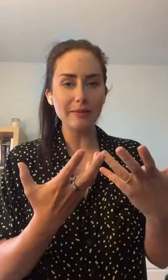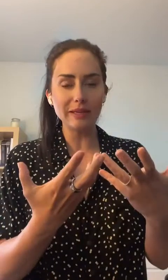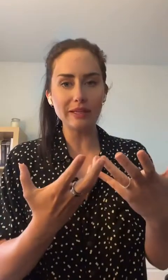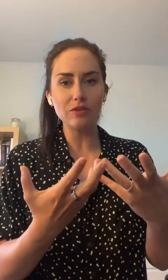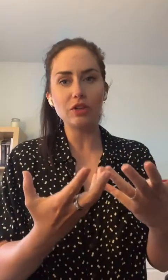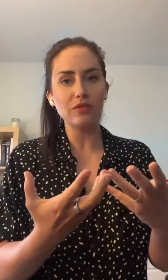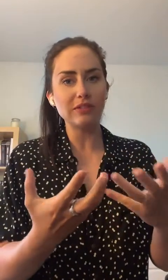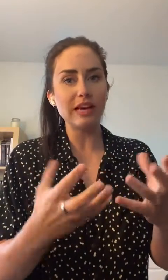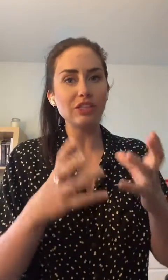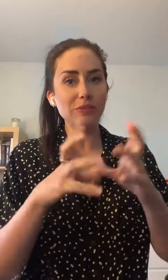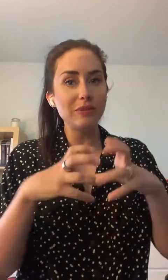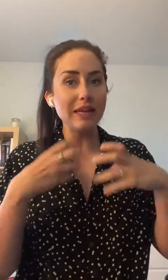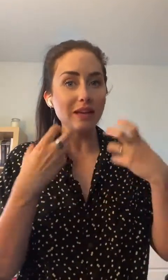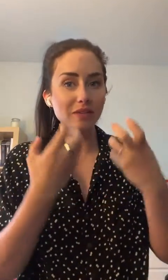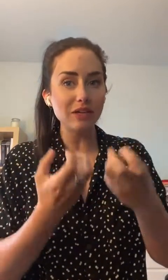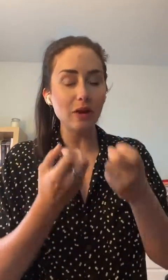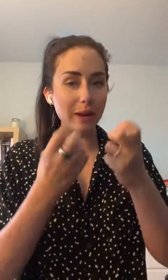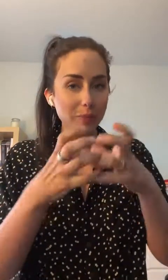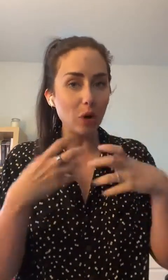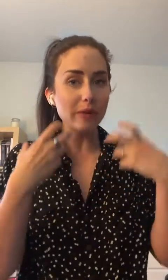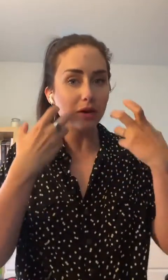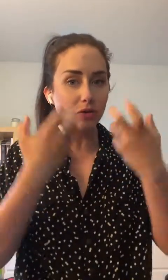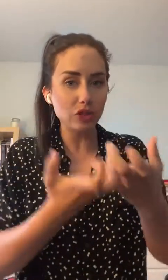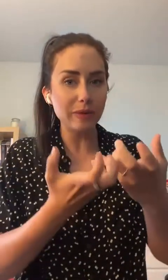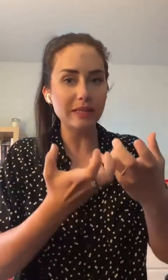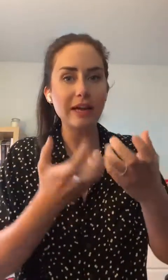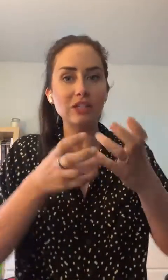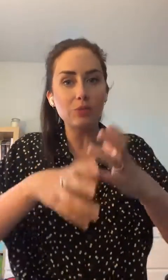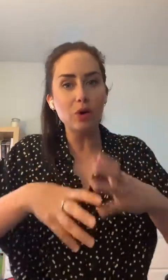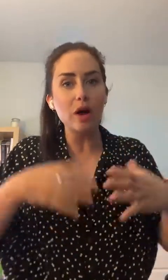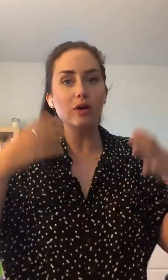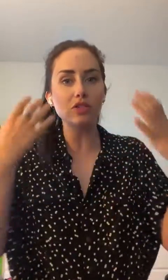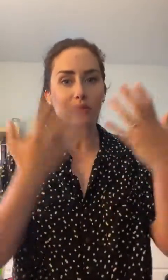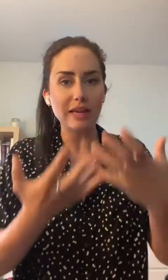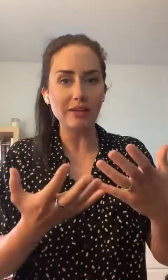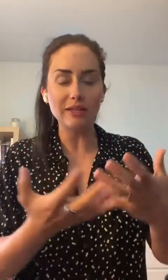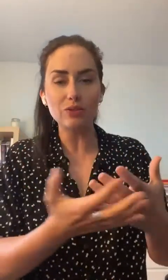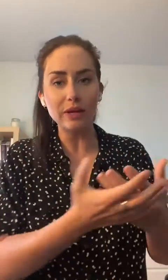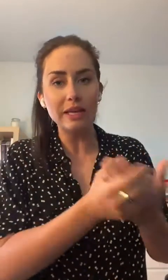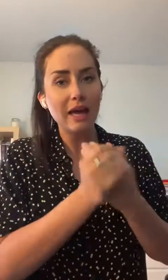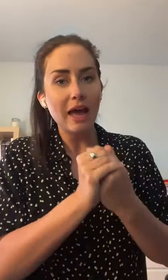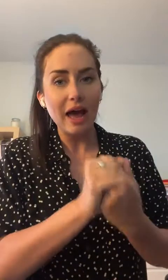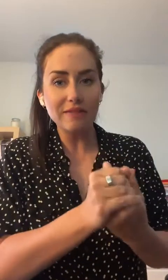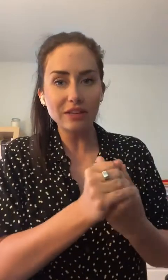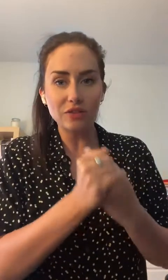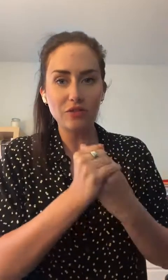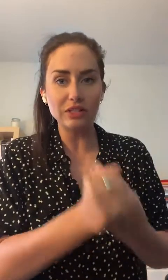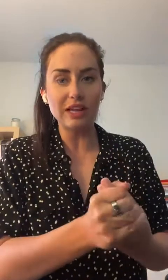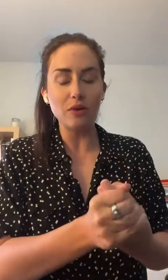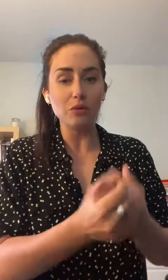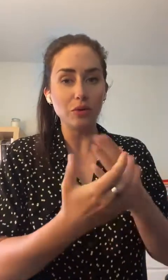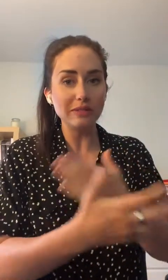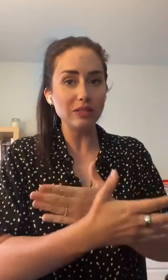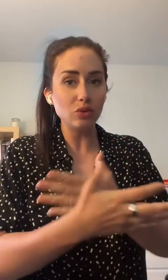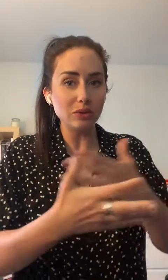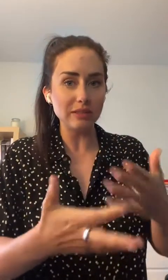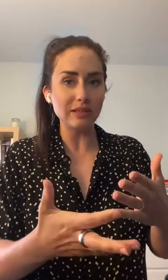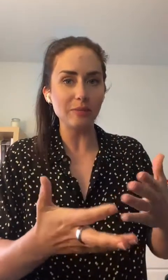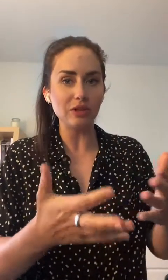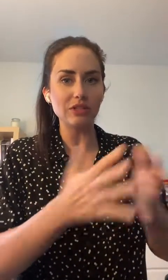démaquiller votre visage, bien enlever la première couche de maquillage pour ensuite aller le nettoyer avec votre savon. Donc, c'est aussi simple que